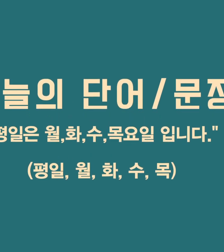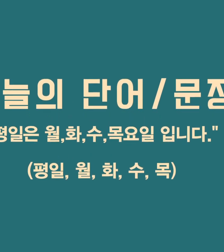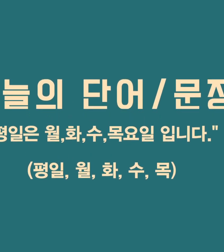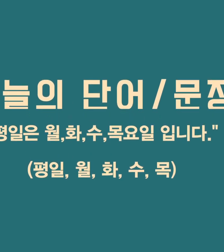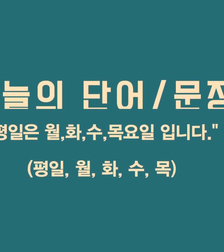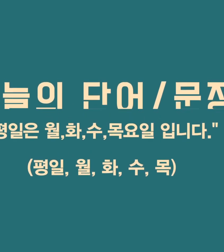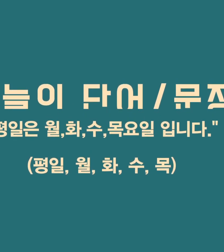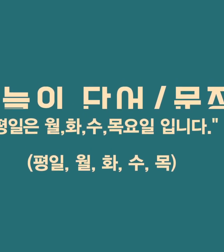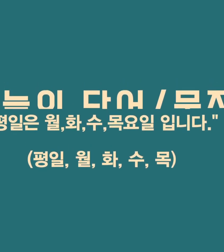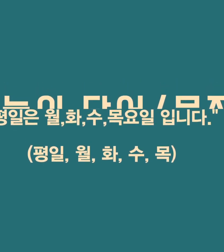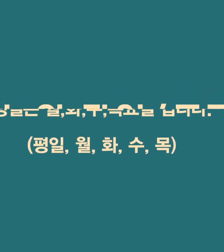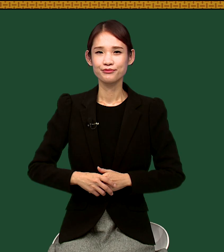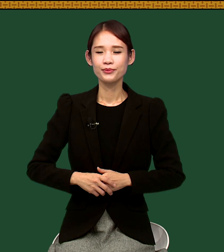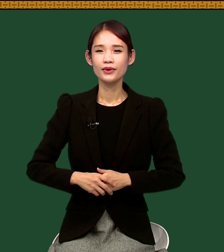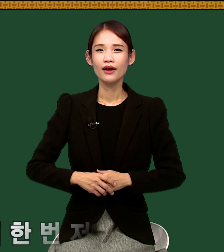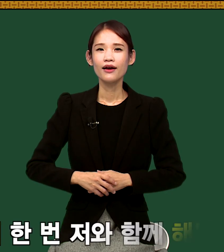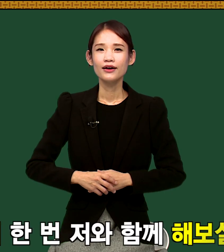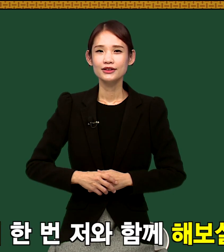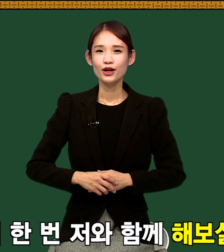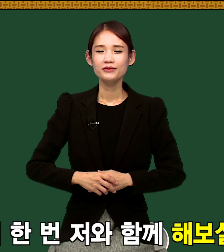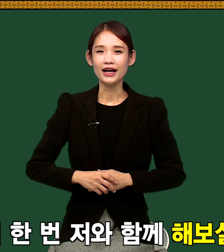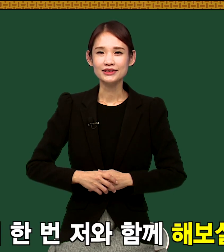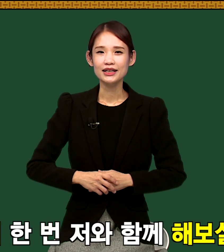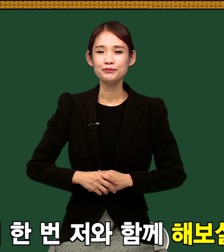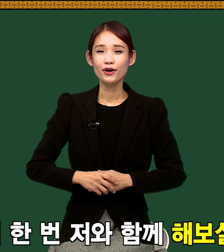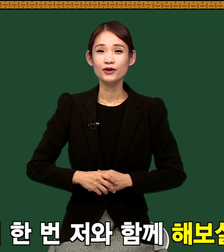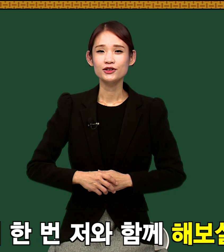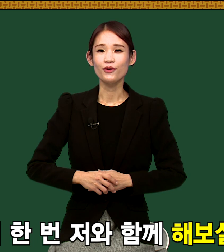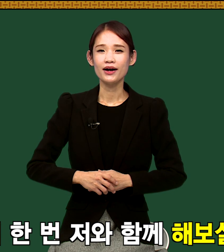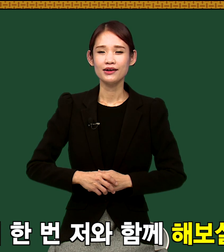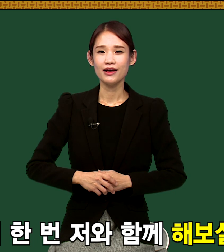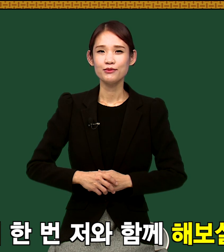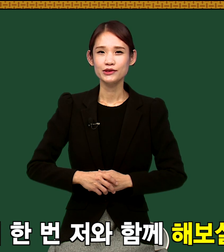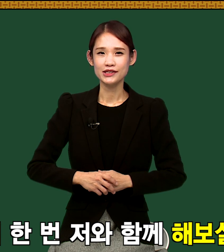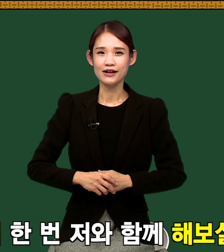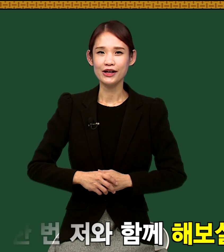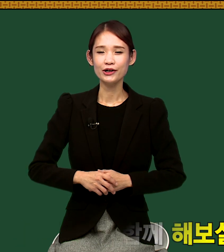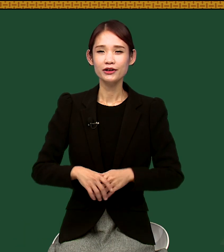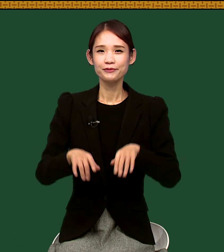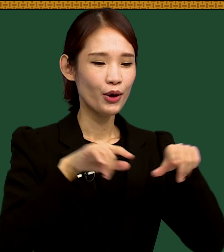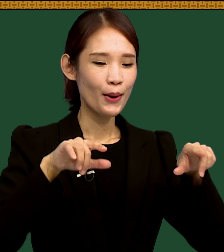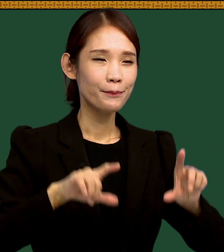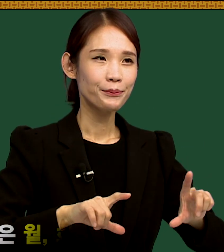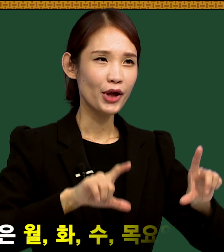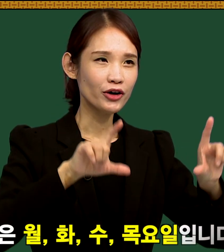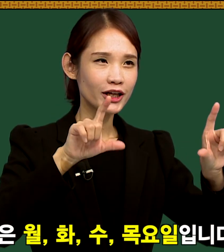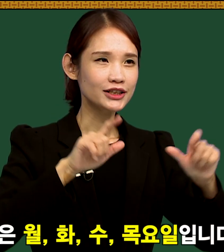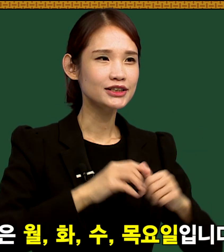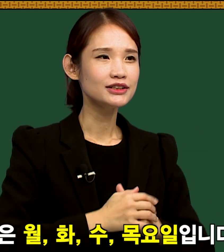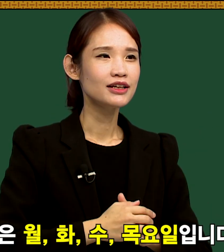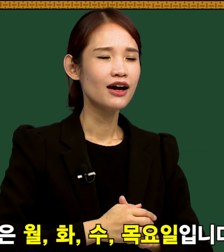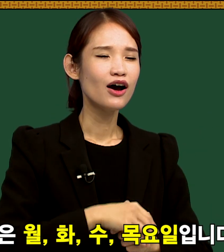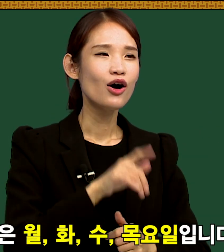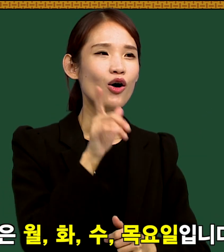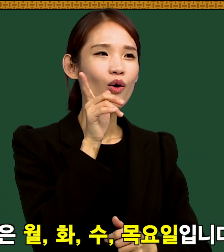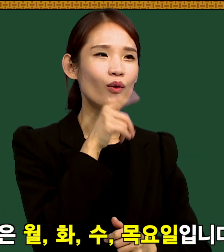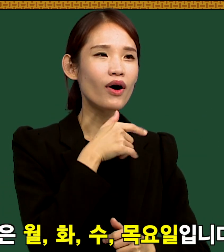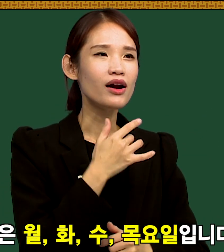목요일 그럼 다시 한번 저와 함께 해보실까요? 평일은 월,